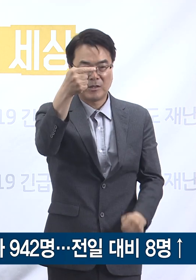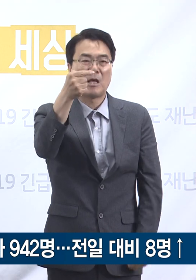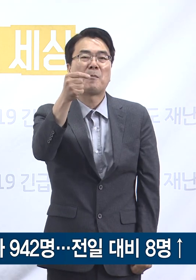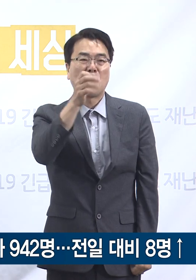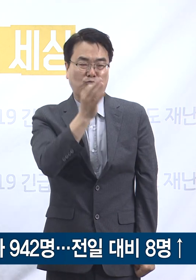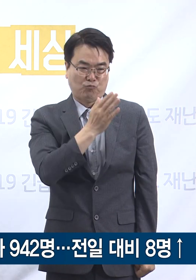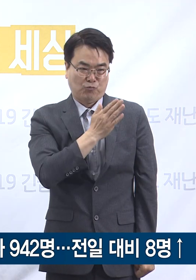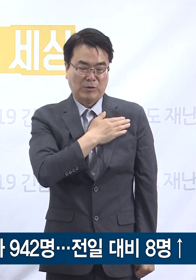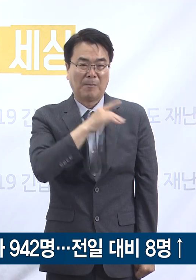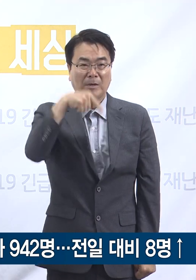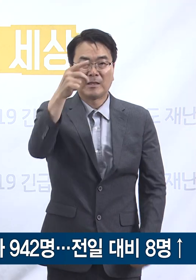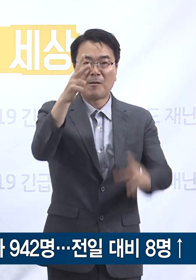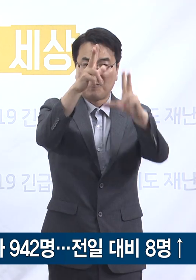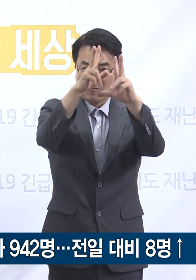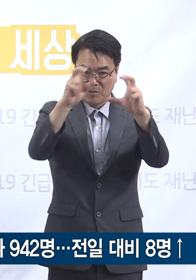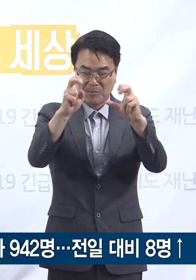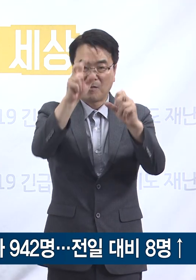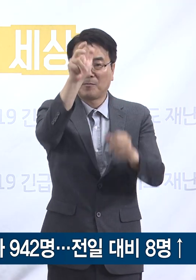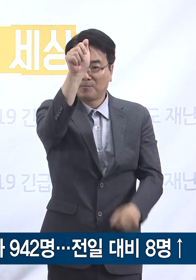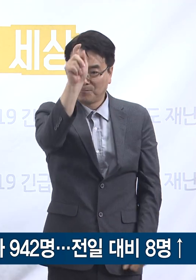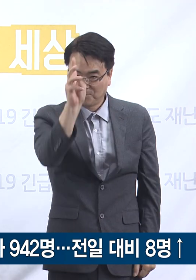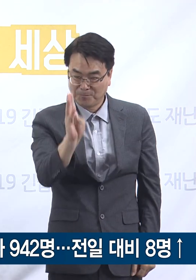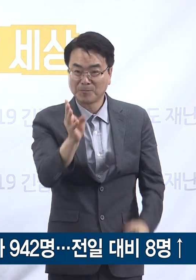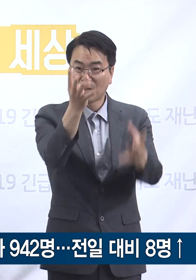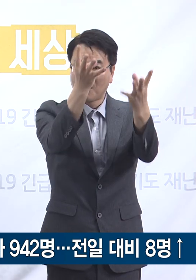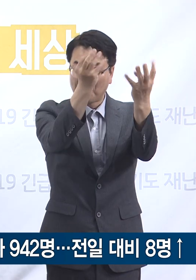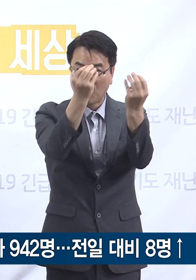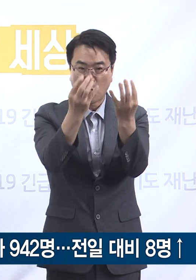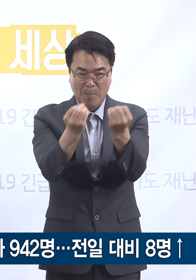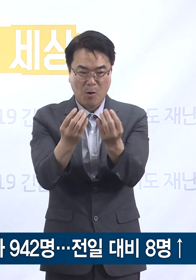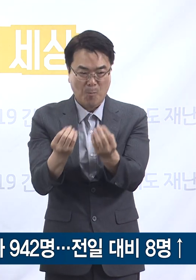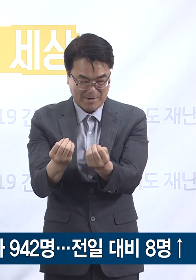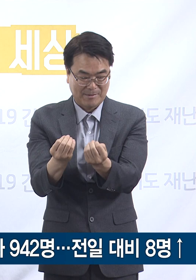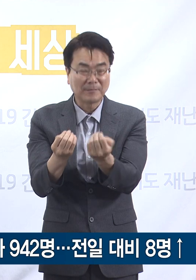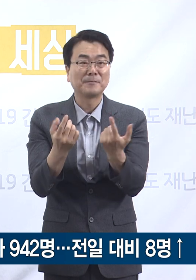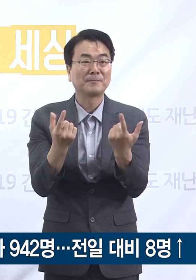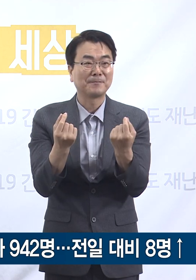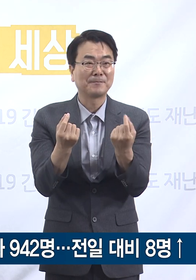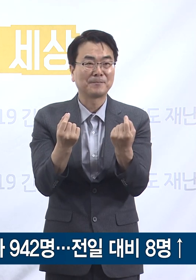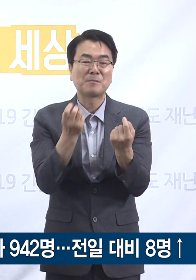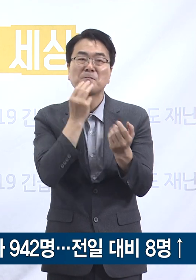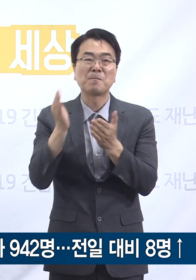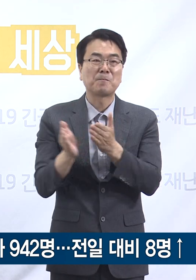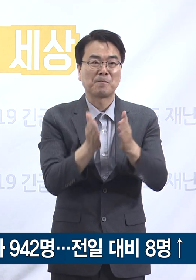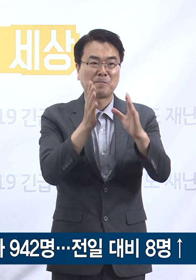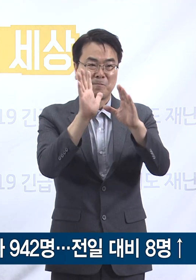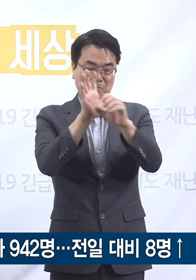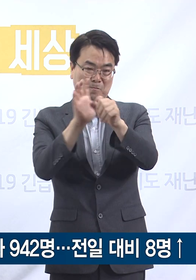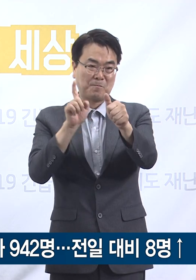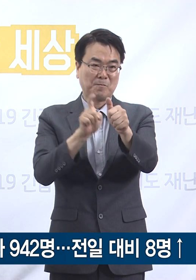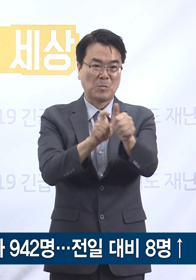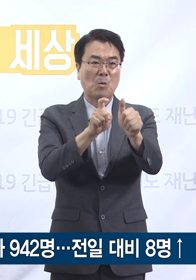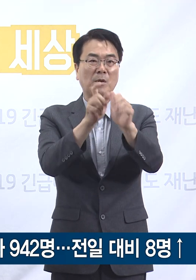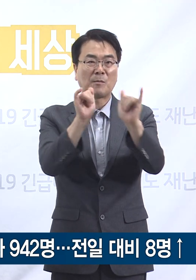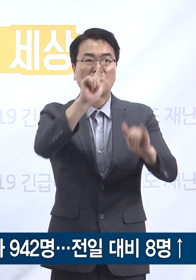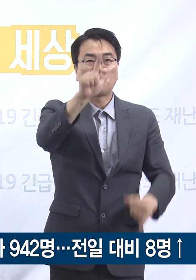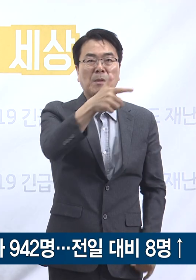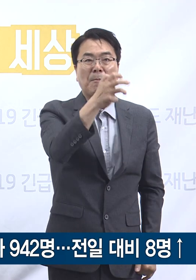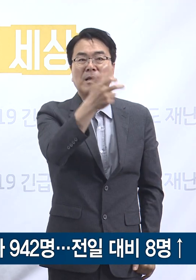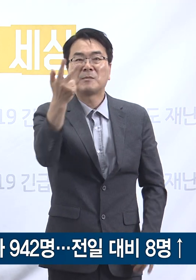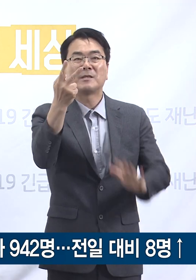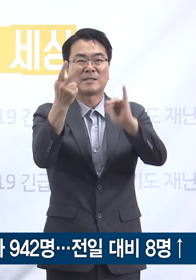.5명, 성남시 14.6명 순입니다. 경기도 확진자 중 682명은 태어나였고